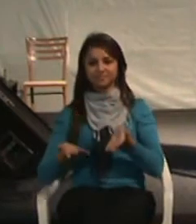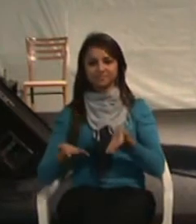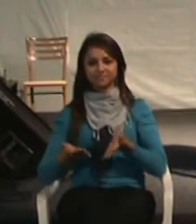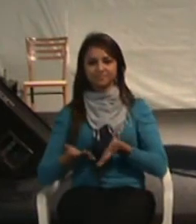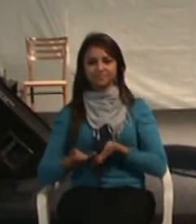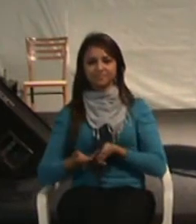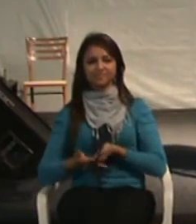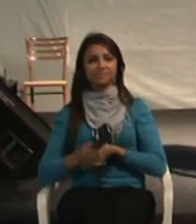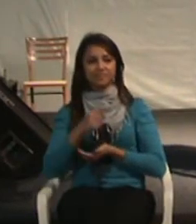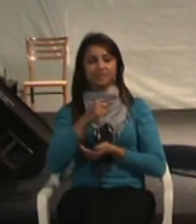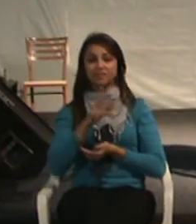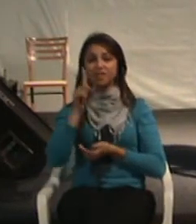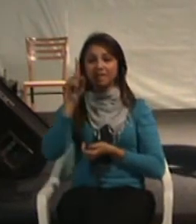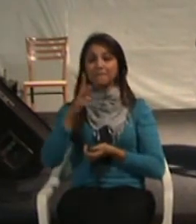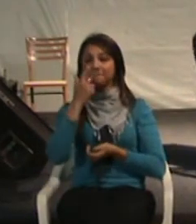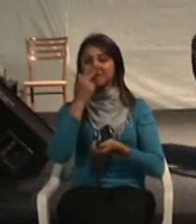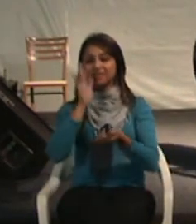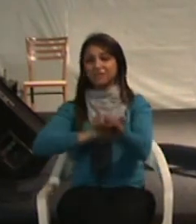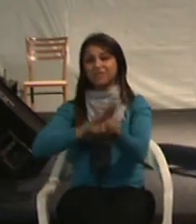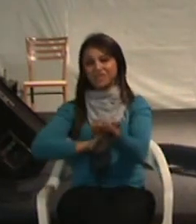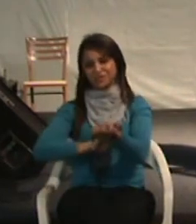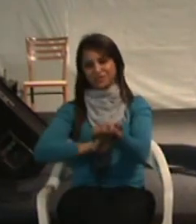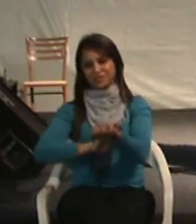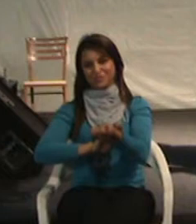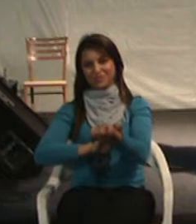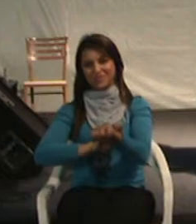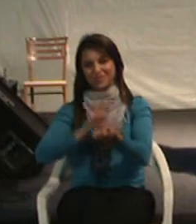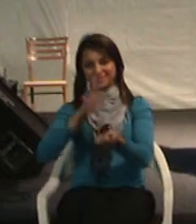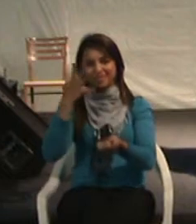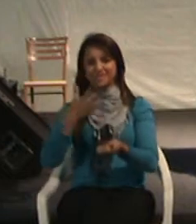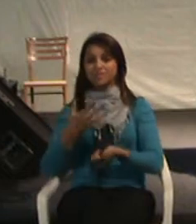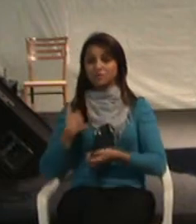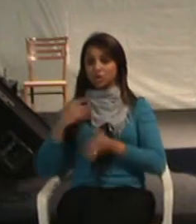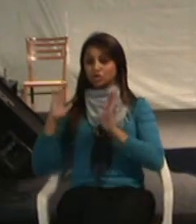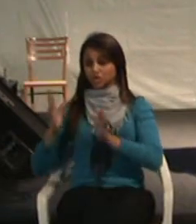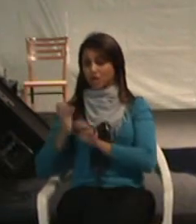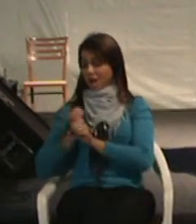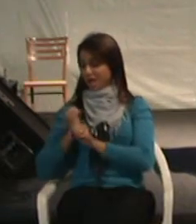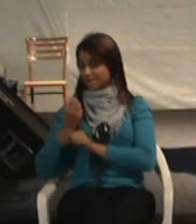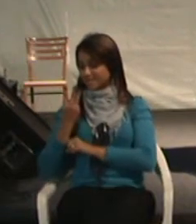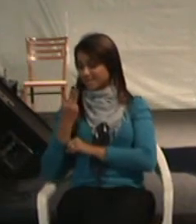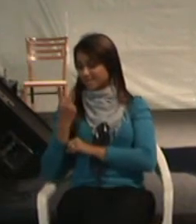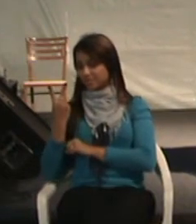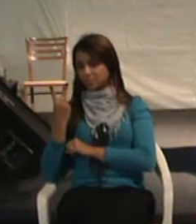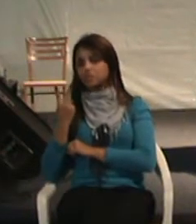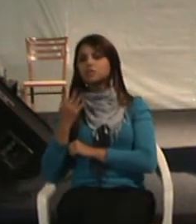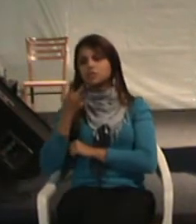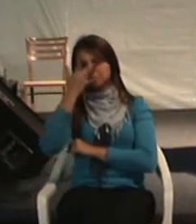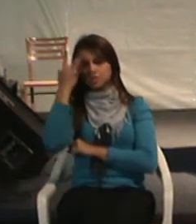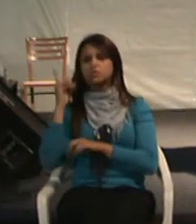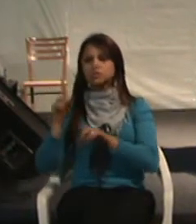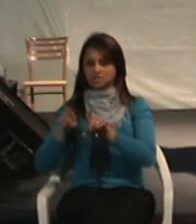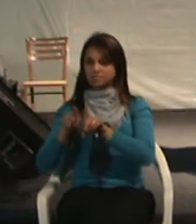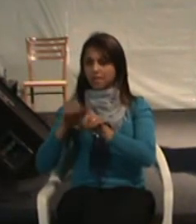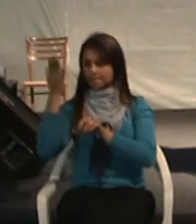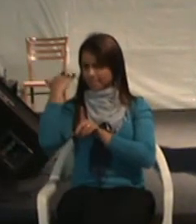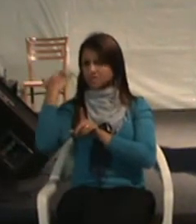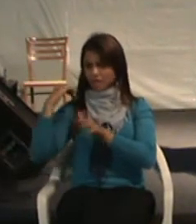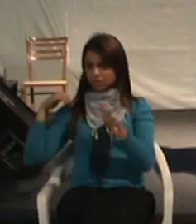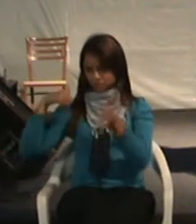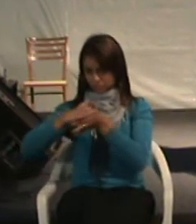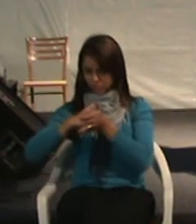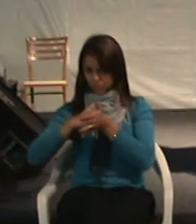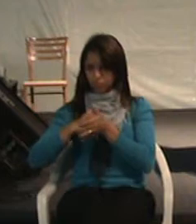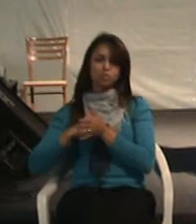ciclo vicioso, esse quadro. Há 32 anos, e o pessoal que se acidentou, mais ou menos naquela época, hoje está